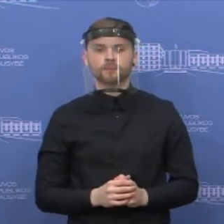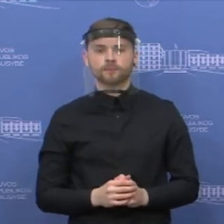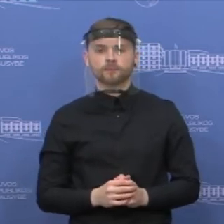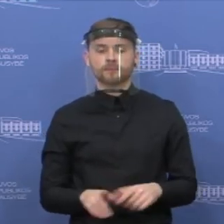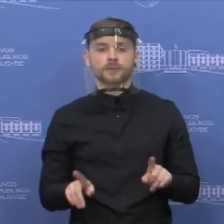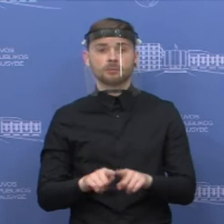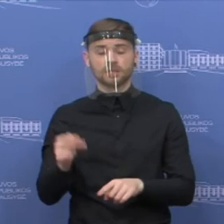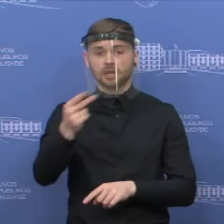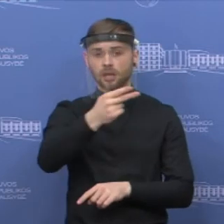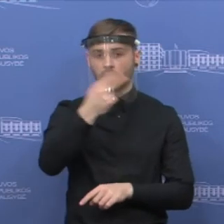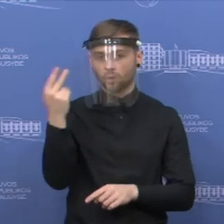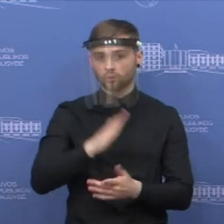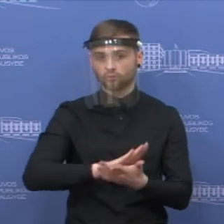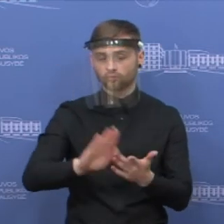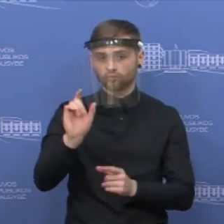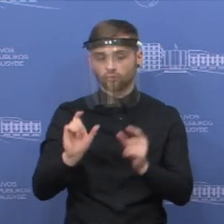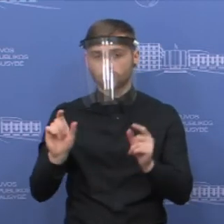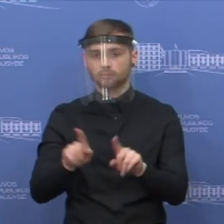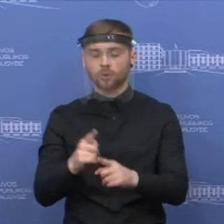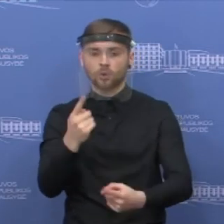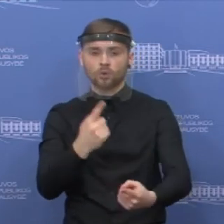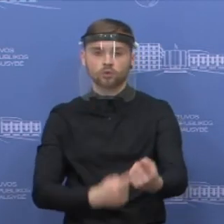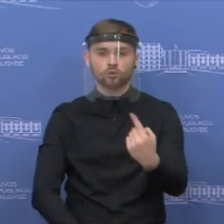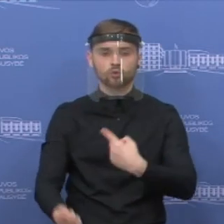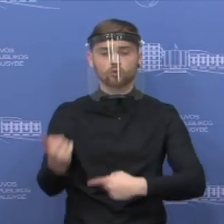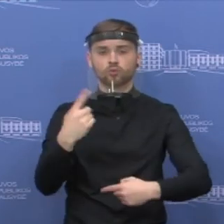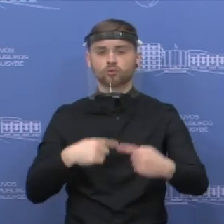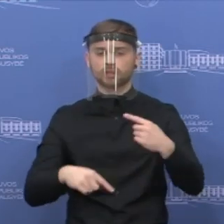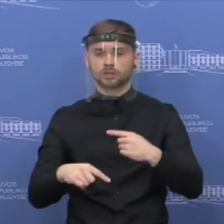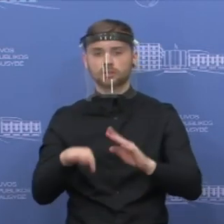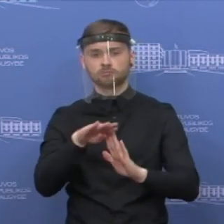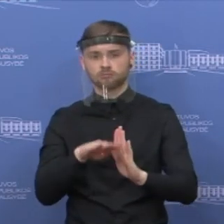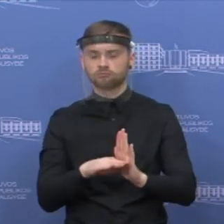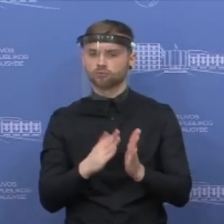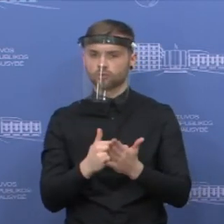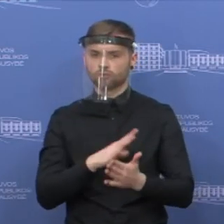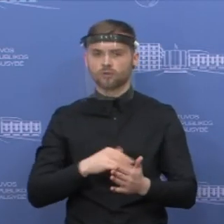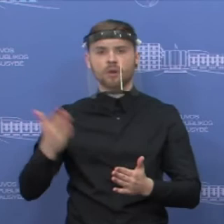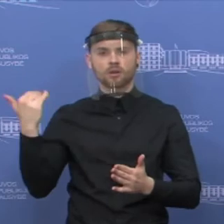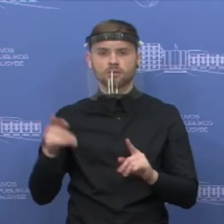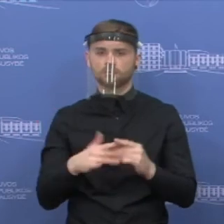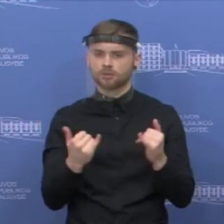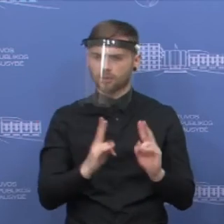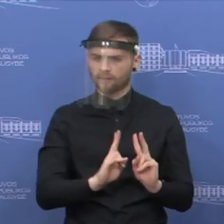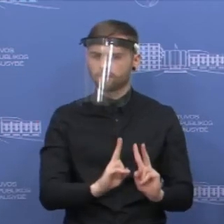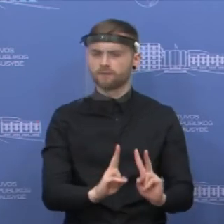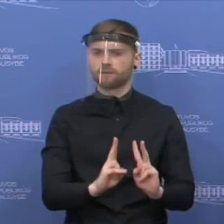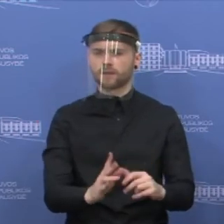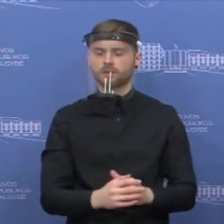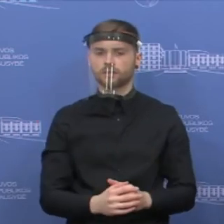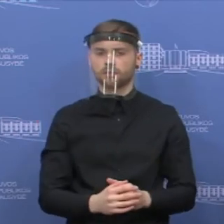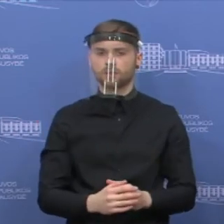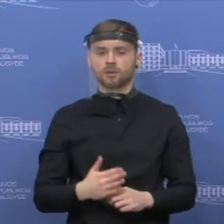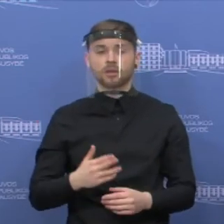mūsų piliečių grįžimo režimas kol kas išlieka toks, koks jisai buvo. Ta prasme, kad mūsų